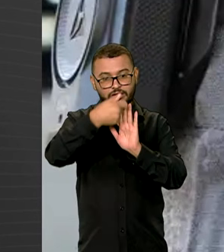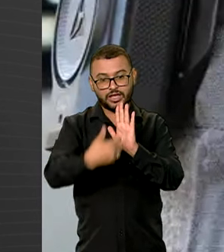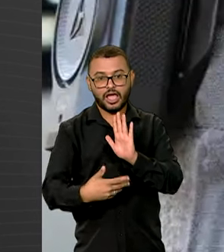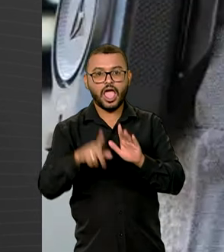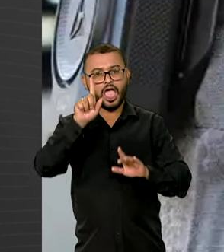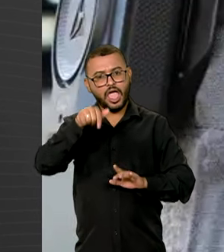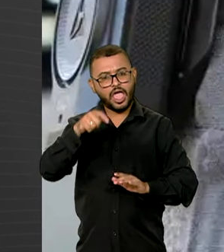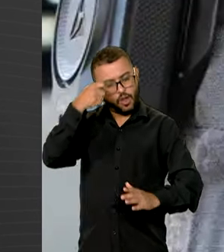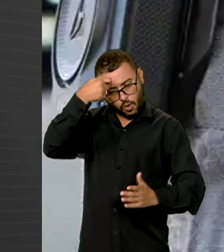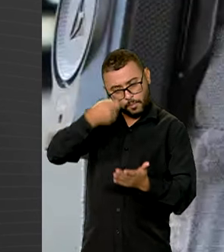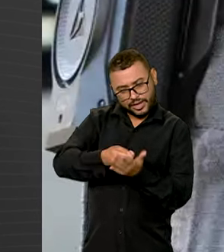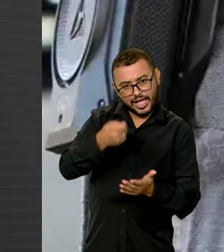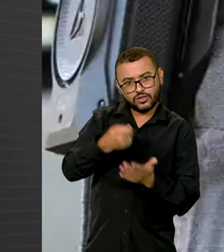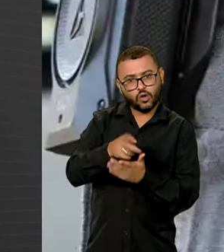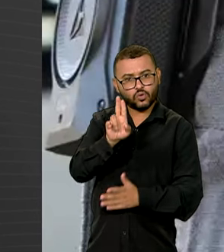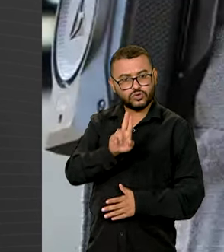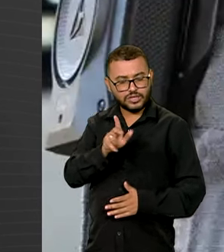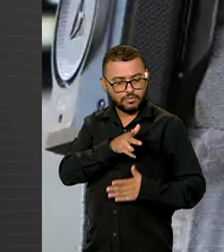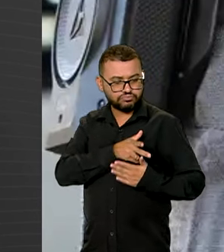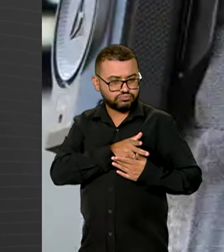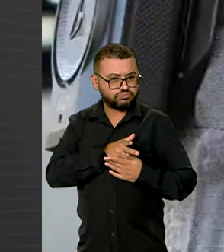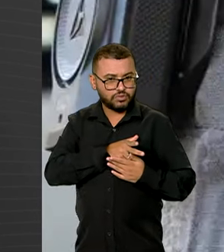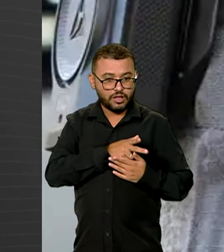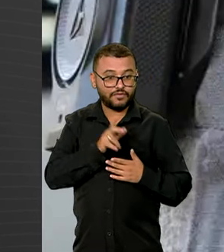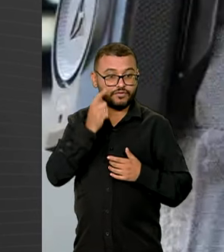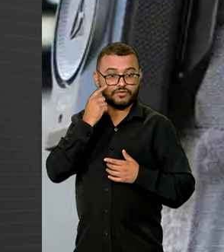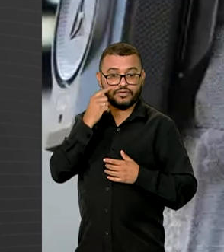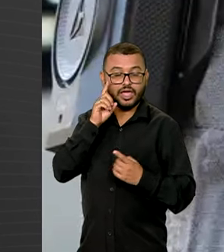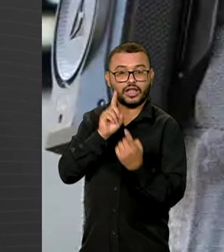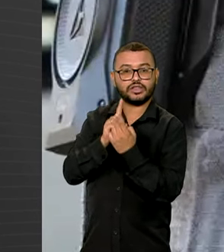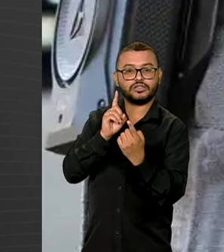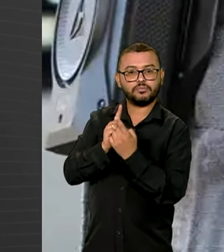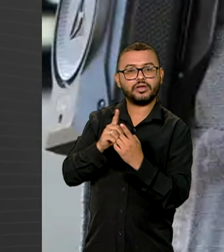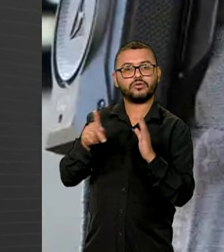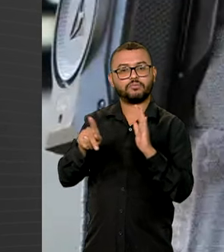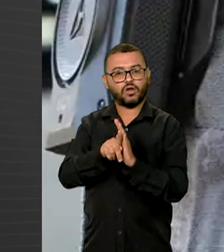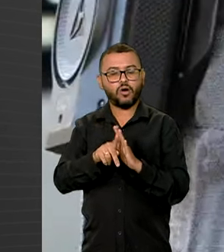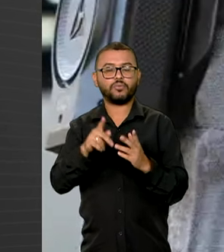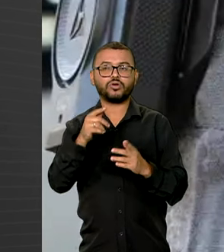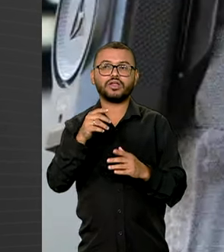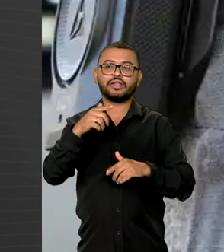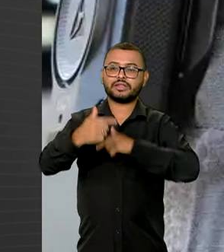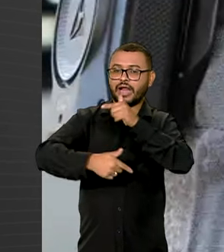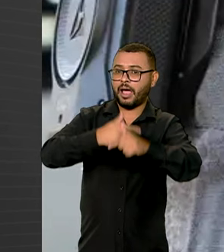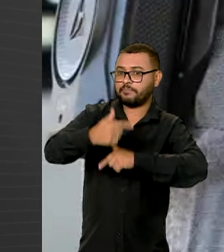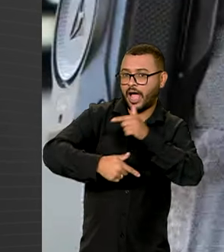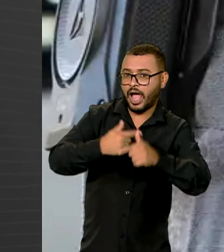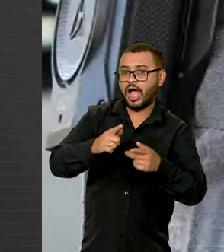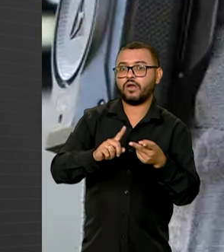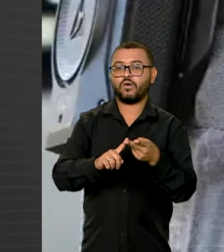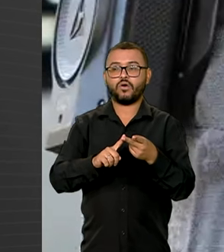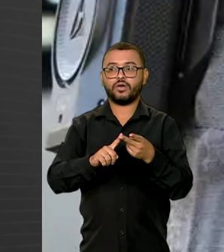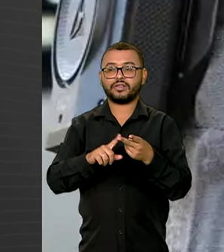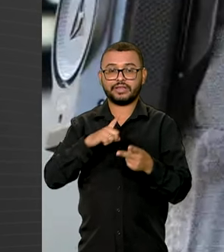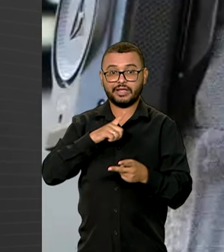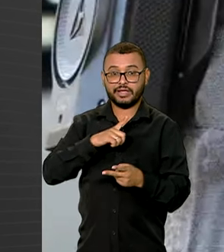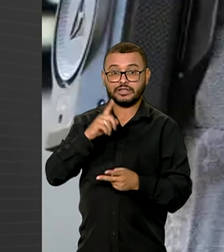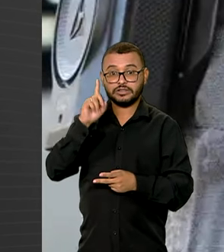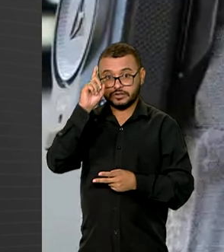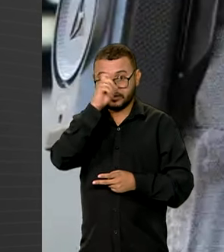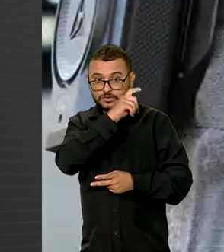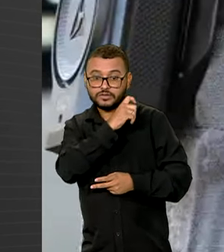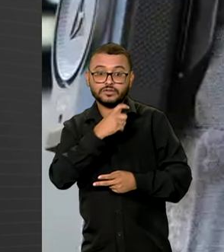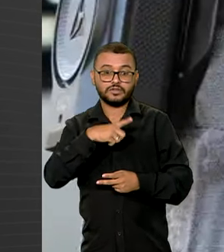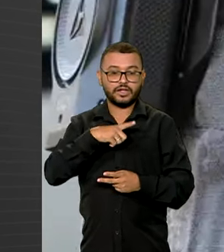obrigatoriamente ligadas, entre elas, atendimento de ocorrências, atividades que demandem atuação ostensiva,